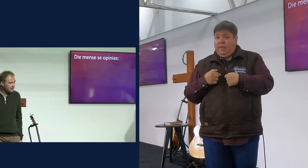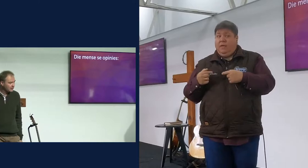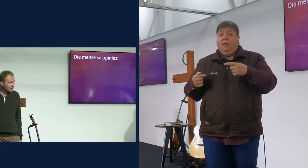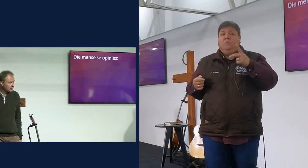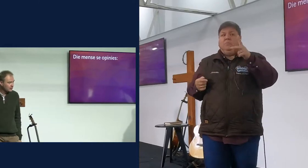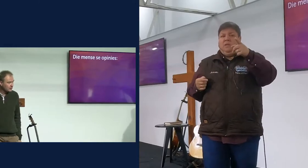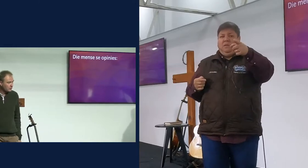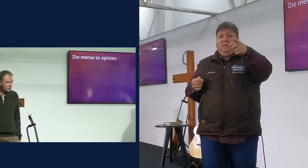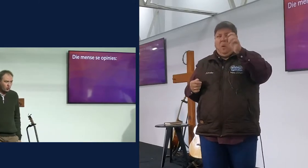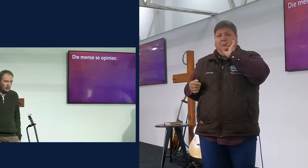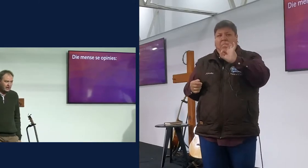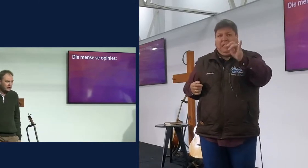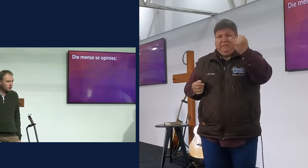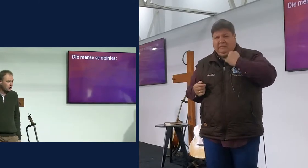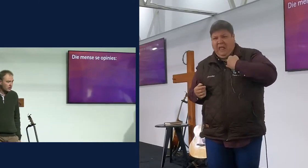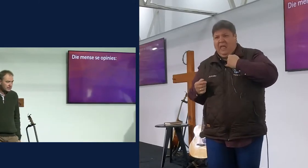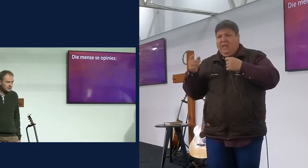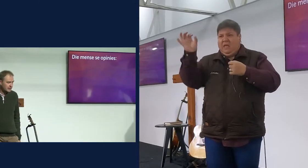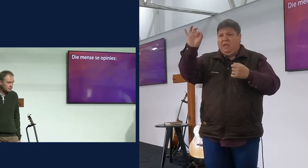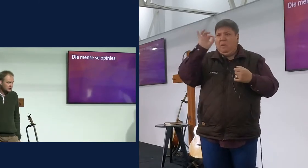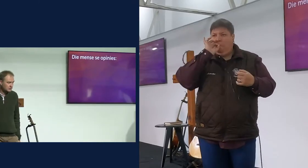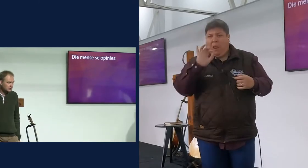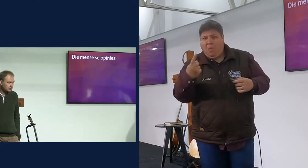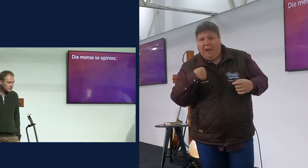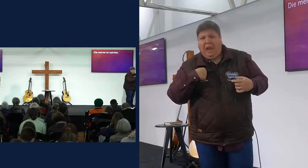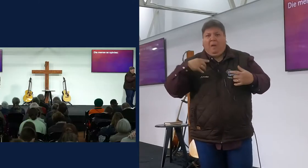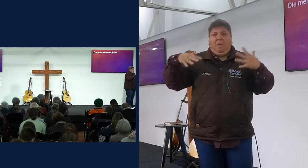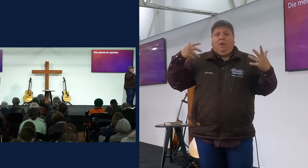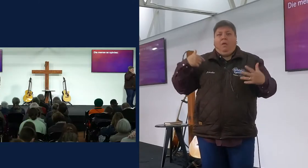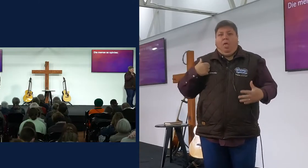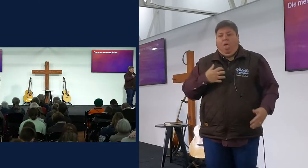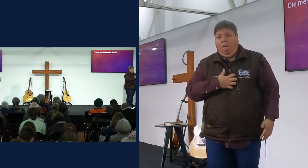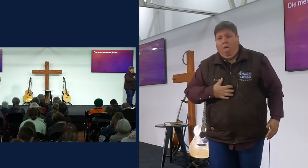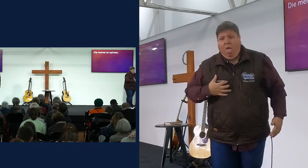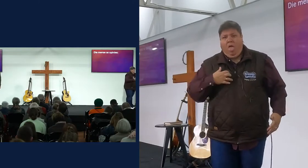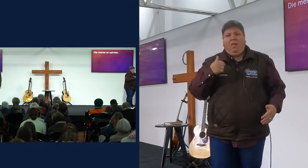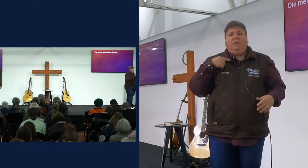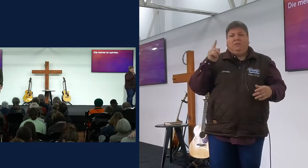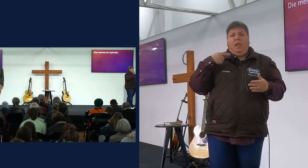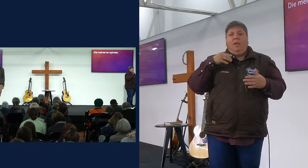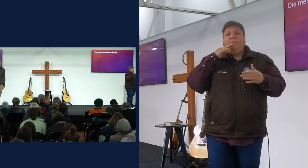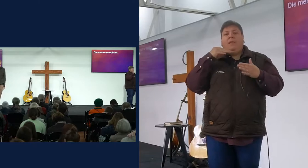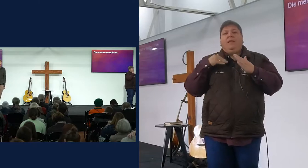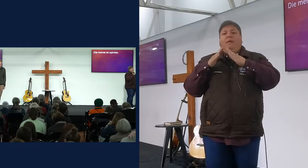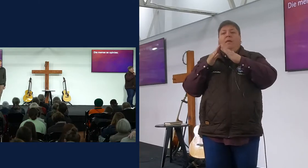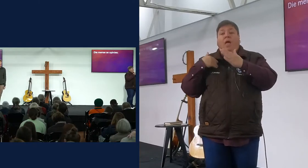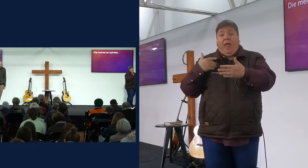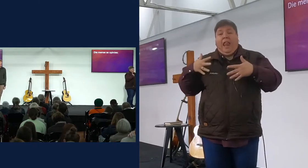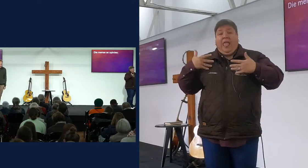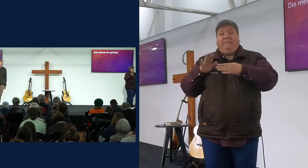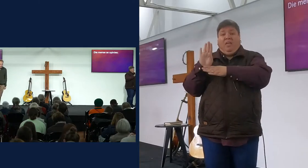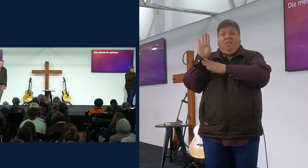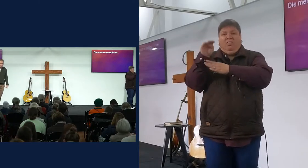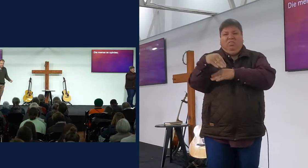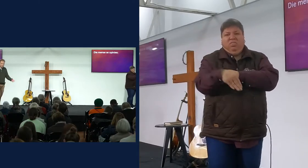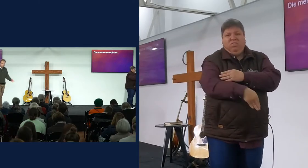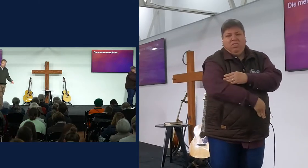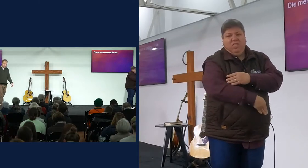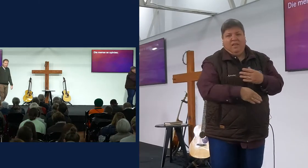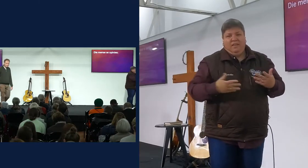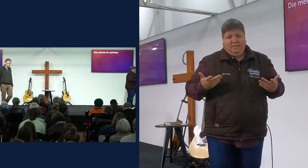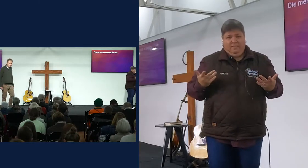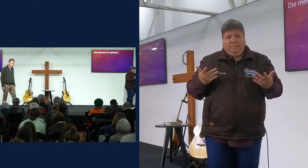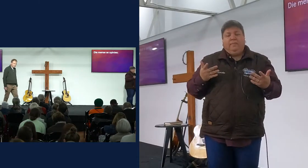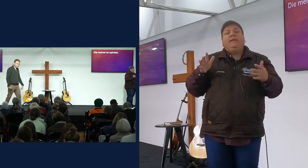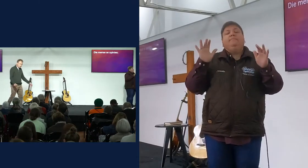opinie, boy, you are in trouble, jy gaan nergens kom nie, ken jy die story van die krapie, jy ken die story